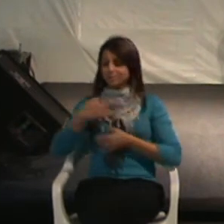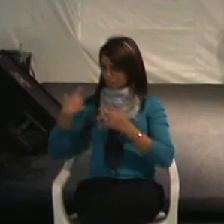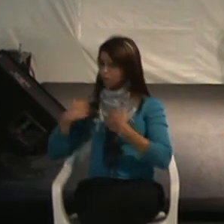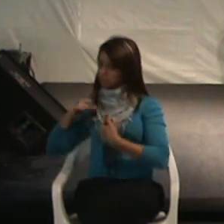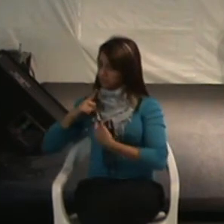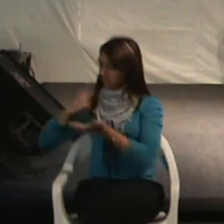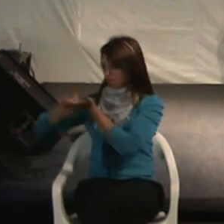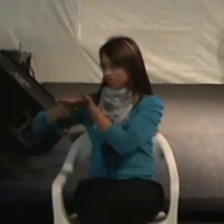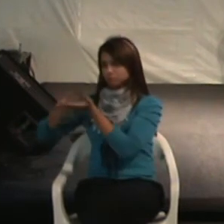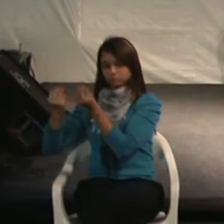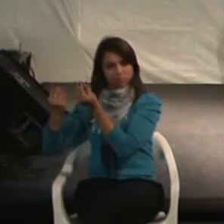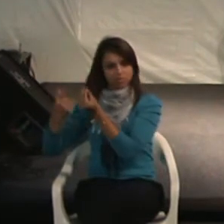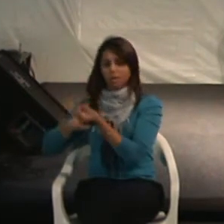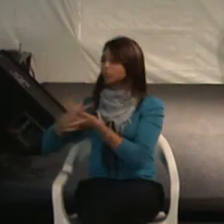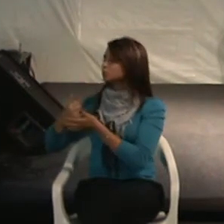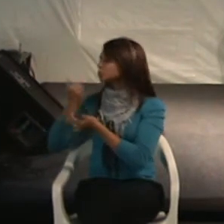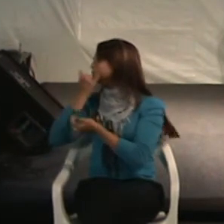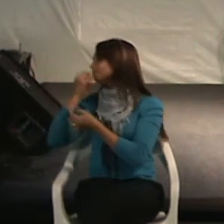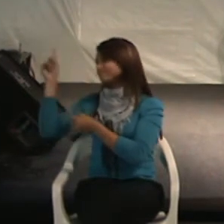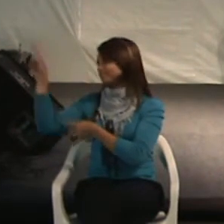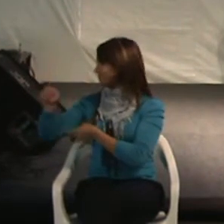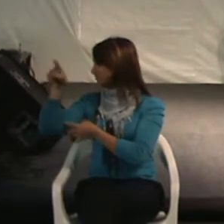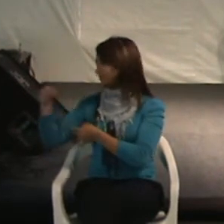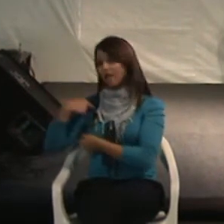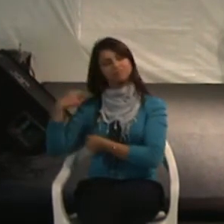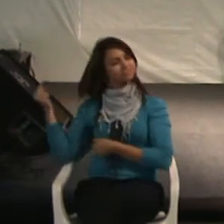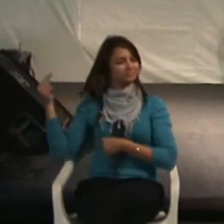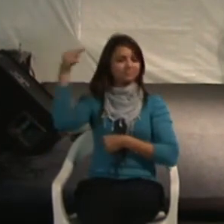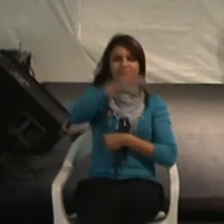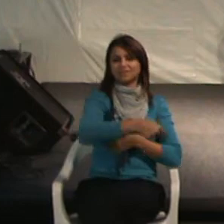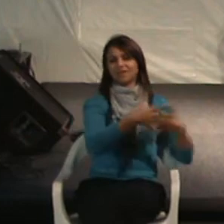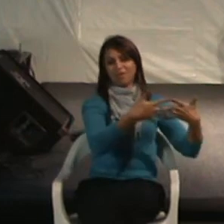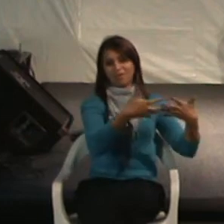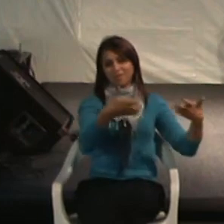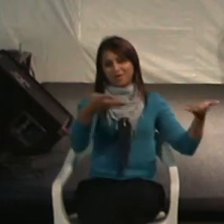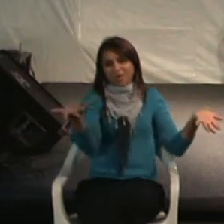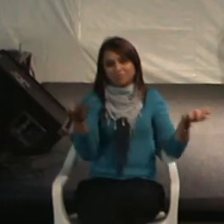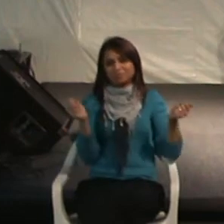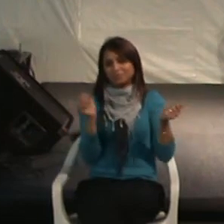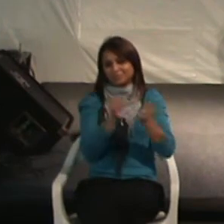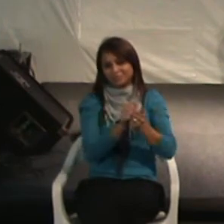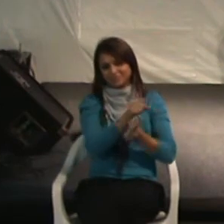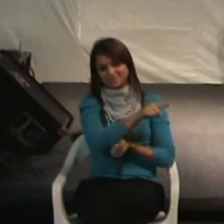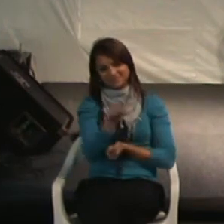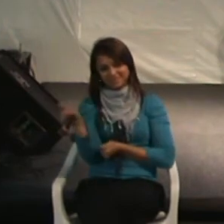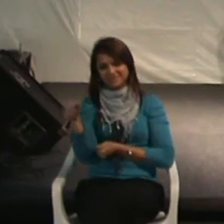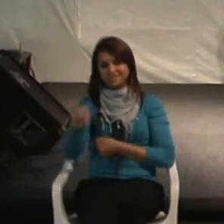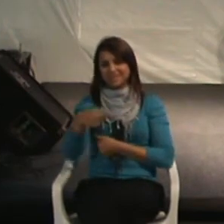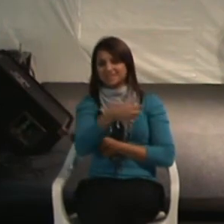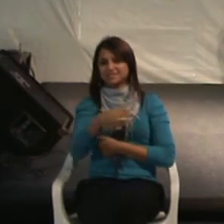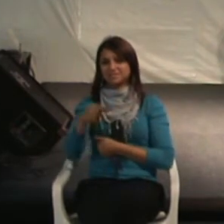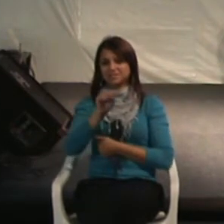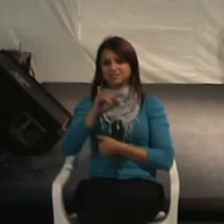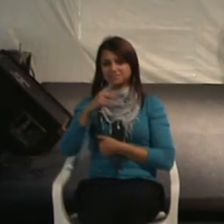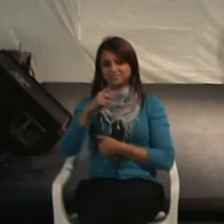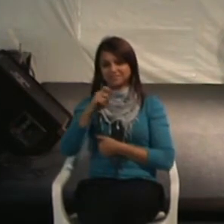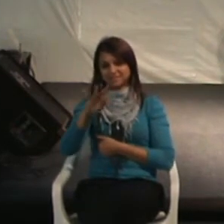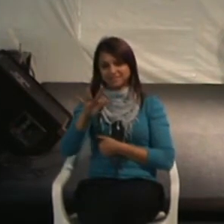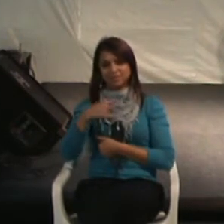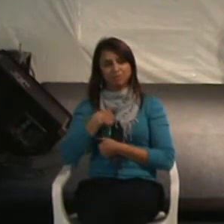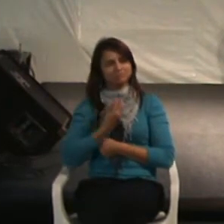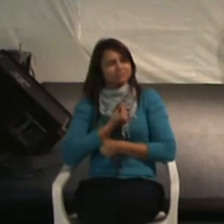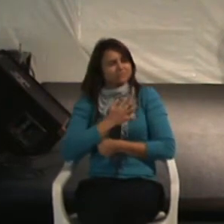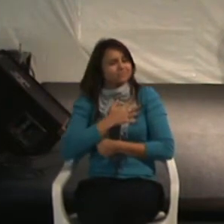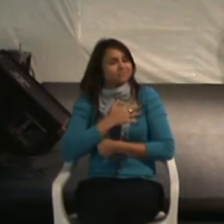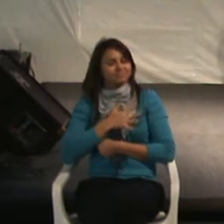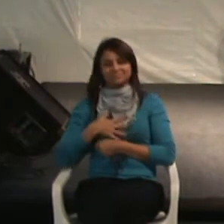muitos, e vim aqui participar com vocês nesta Semana Interna de Prevenção de Acidentes. Então, é com muito